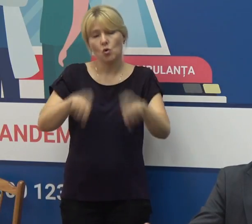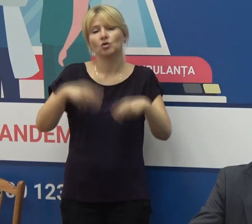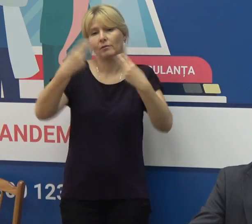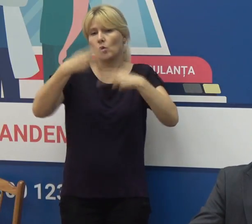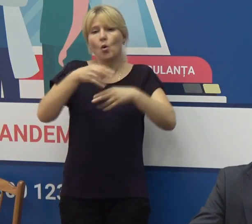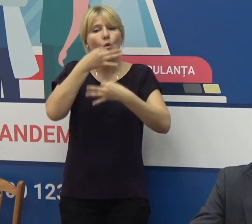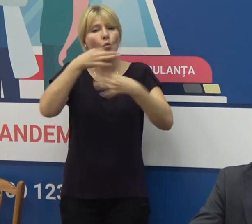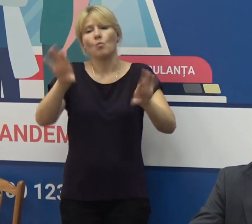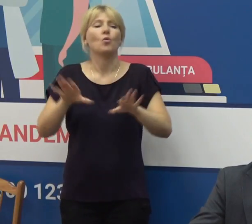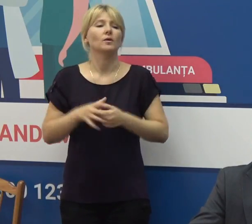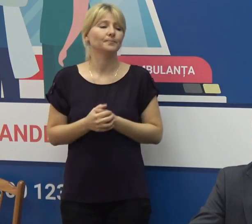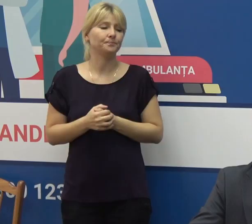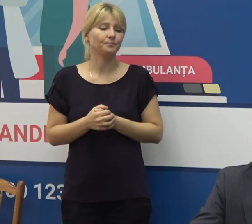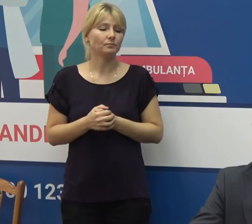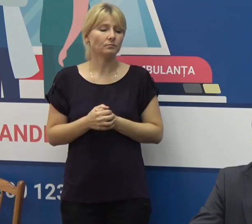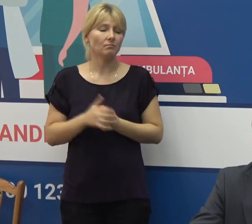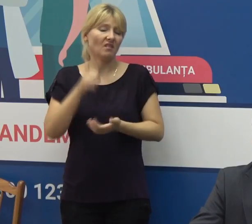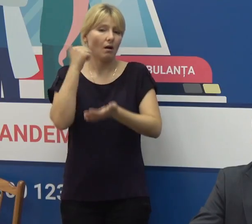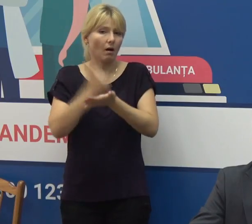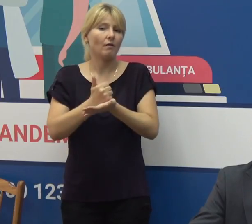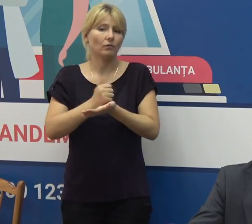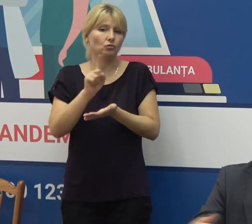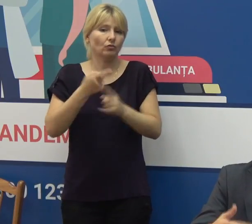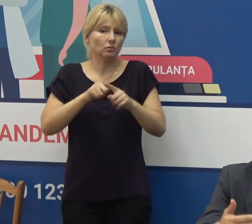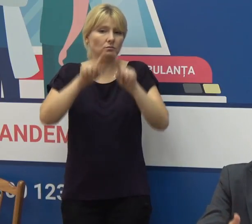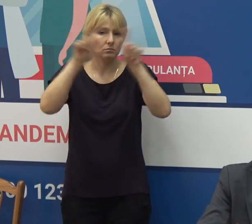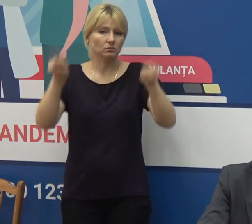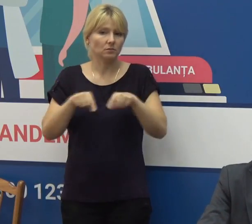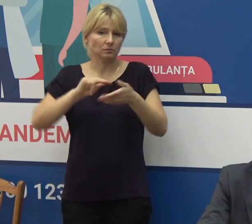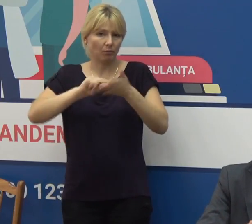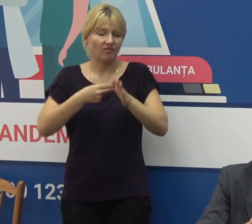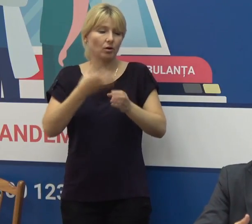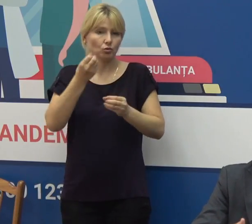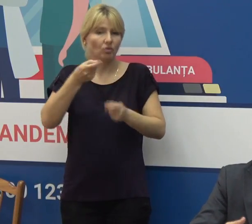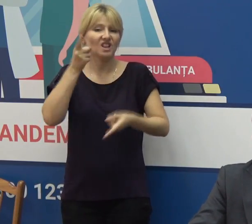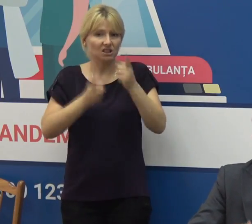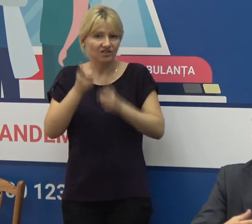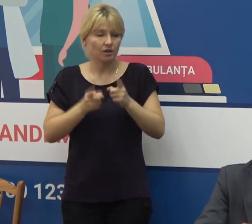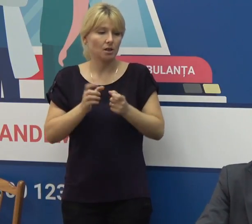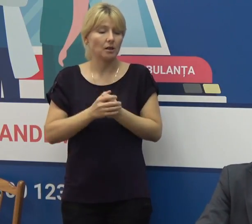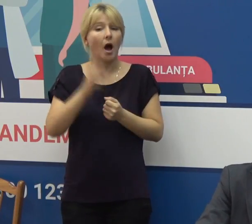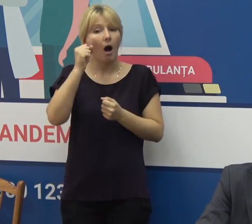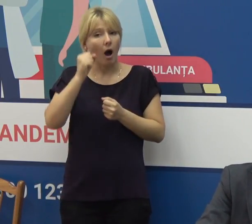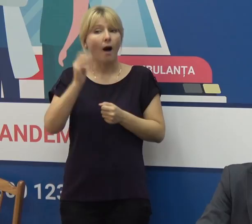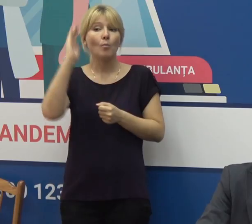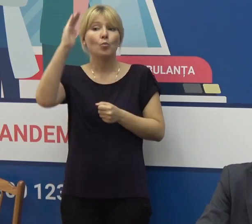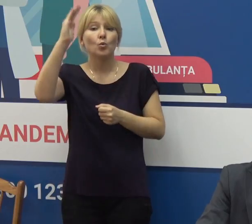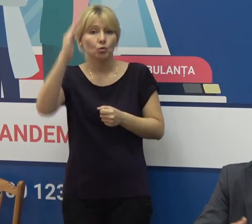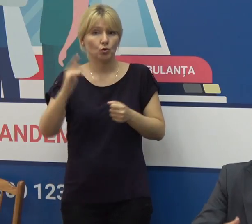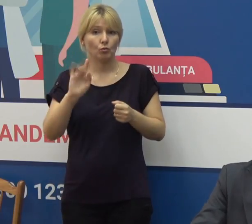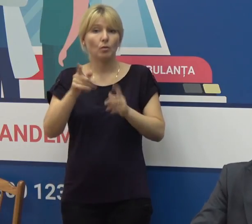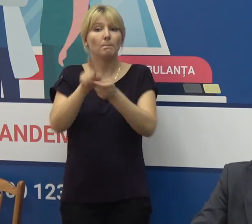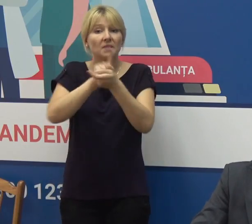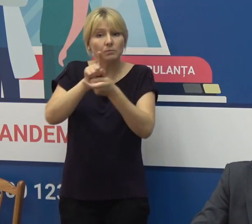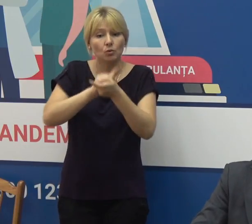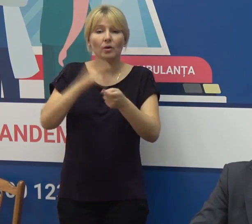a statelor străini cel mai important lucru și până la urmă certificatul care ar urma să fie armonizat cu